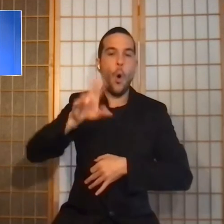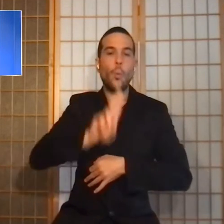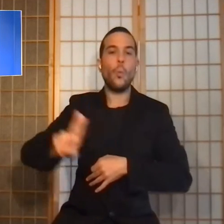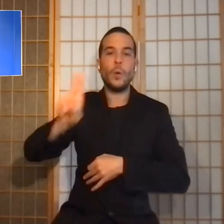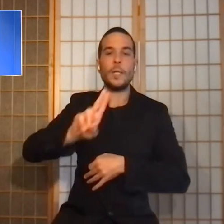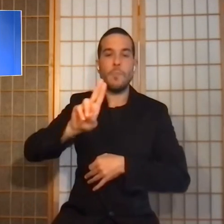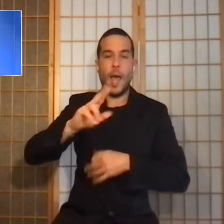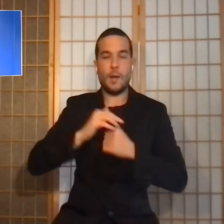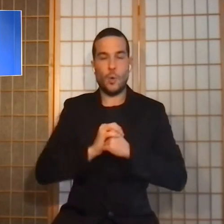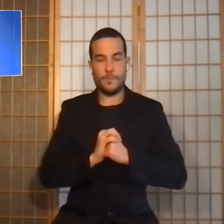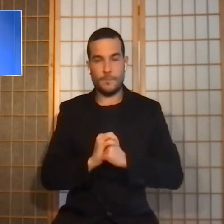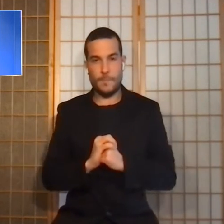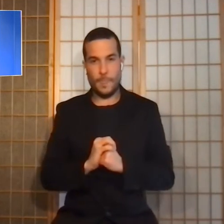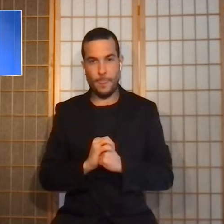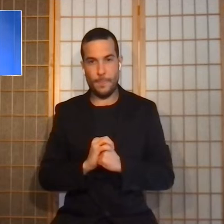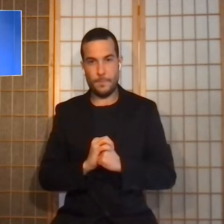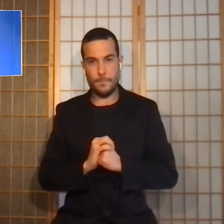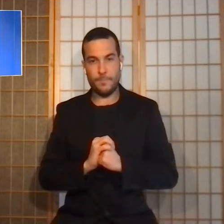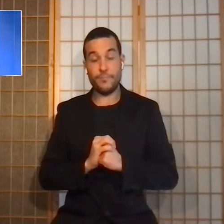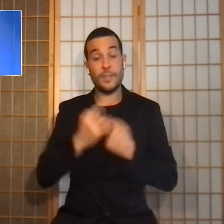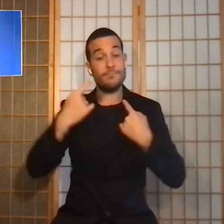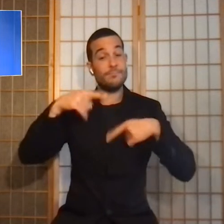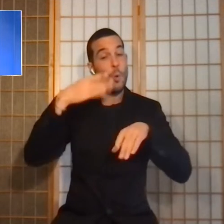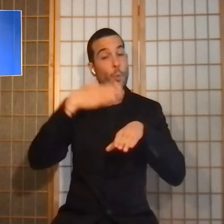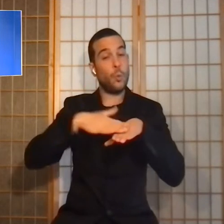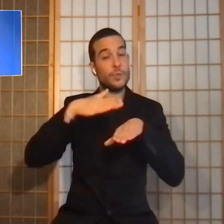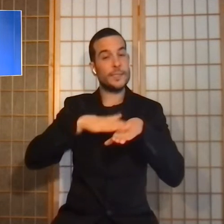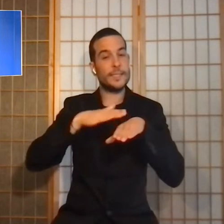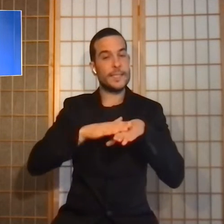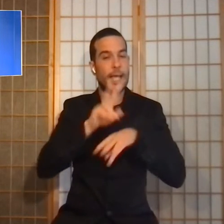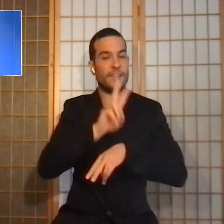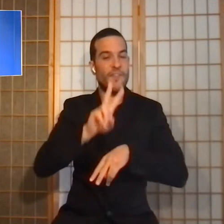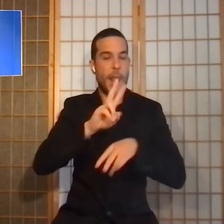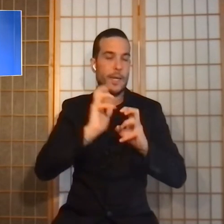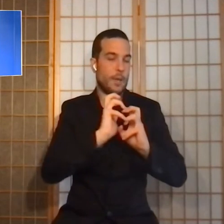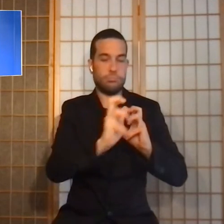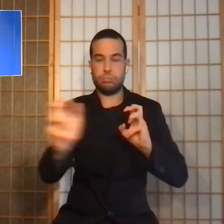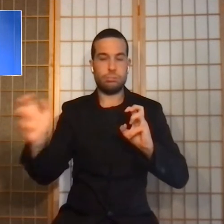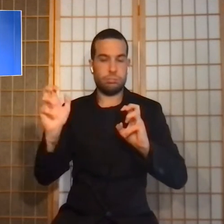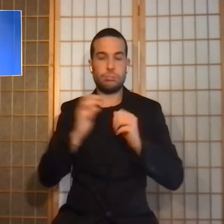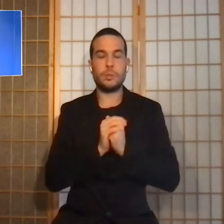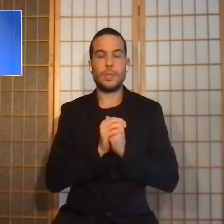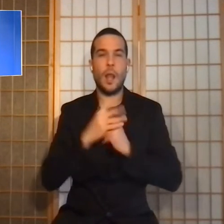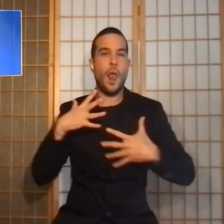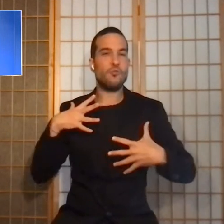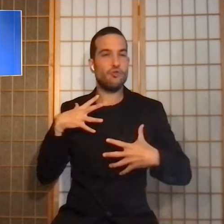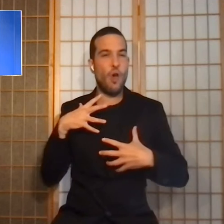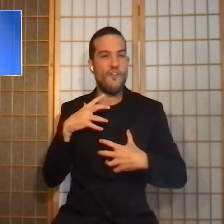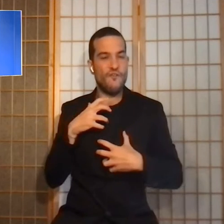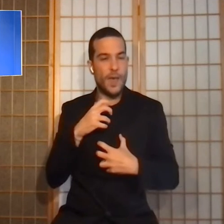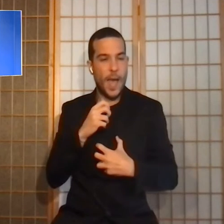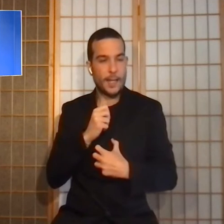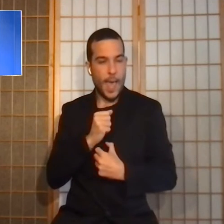vicini. Sono utilizzati vari veleni. Le sofferenze a cui vanno incontro gli